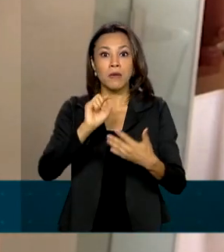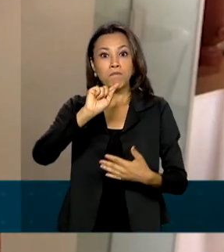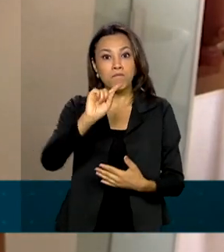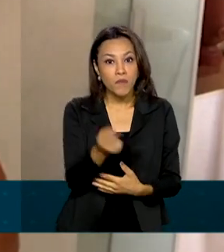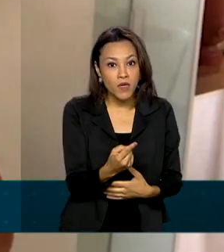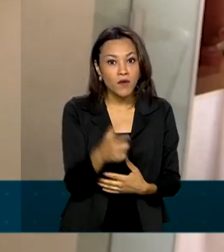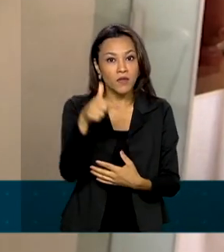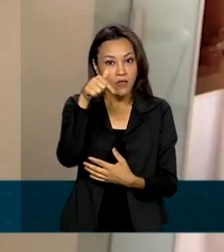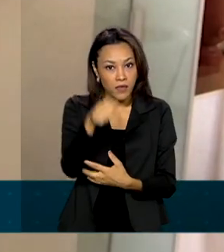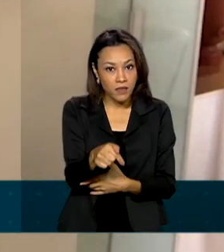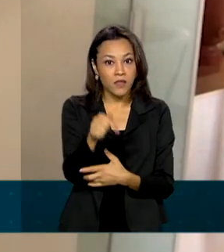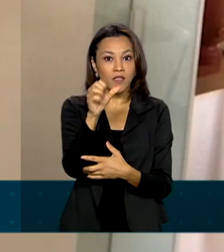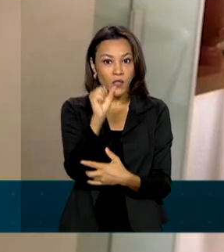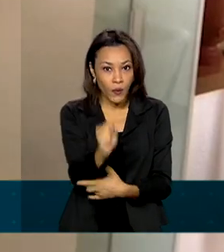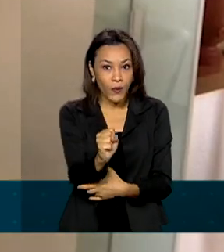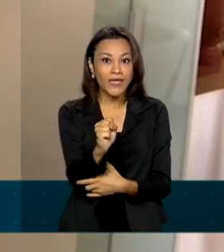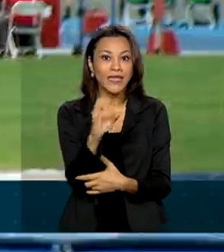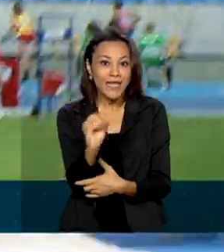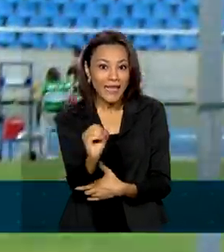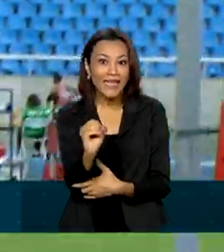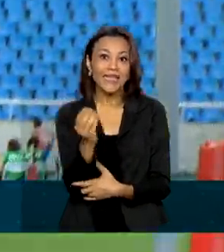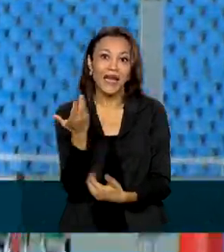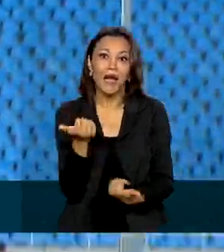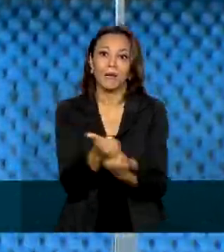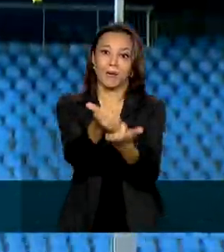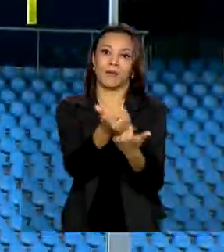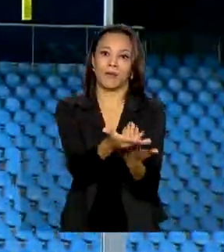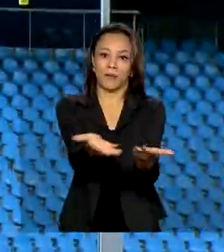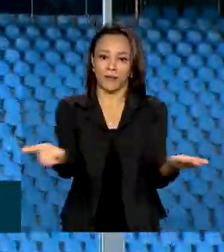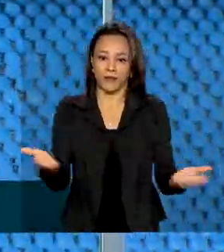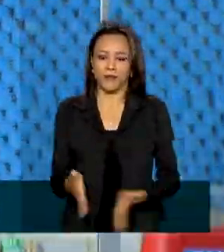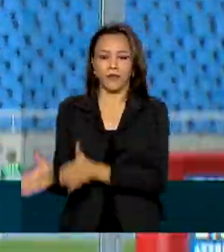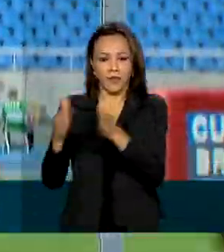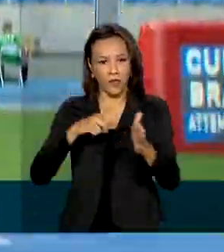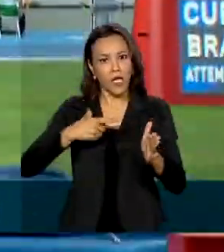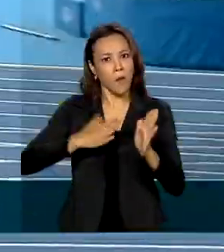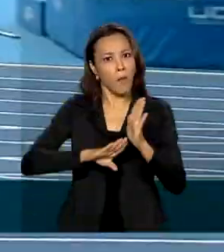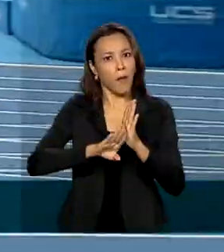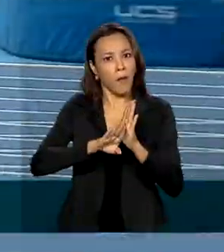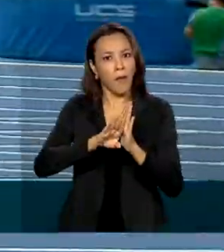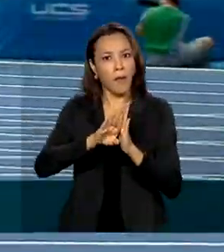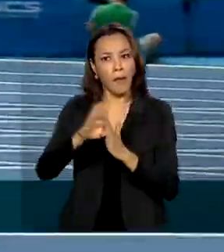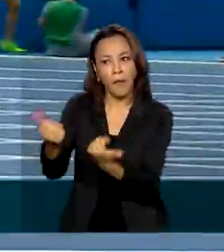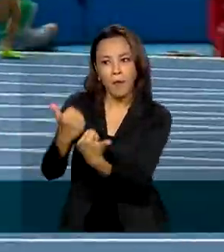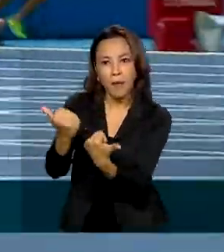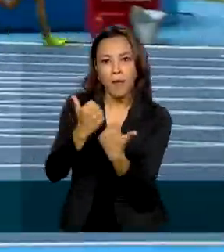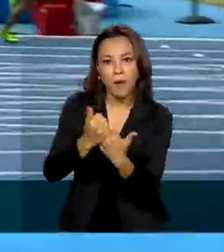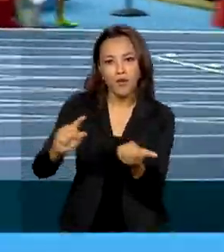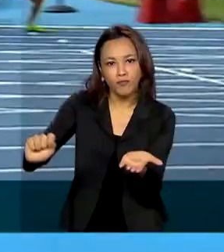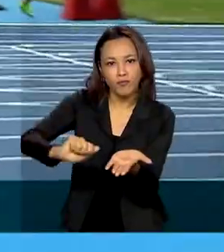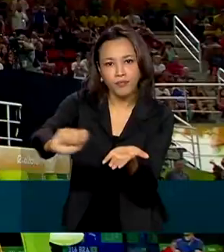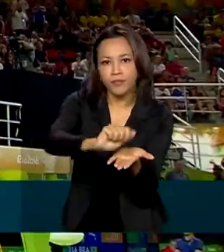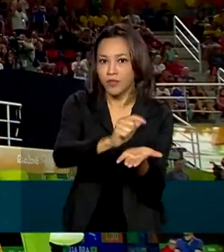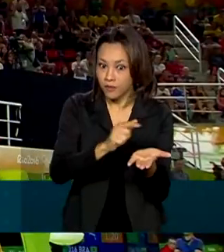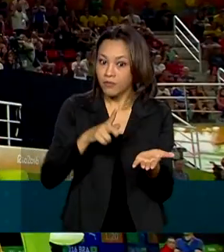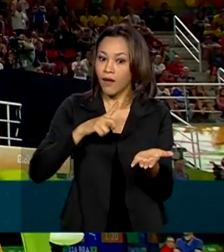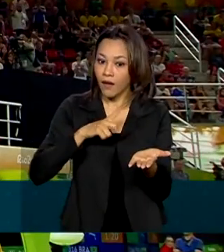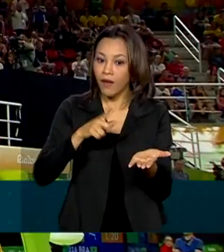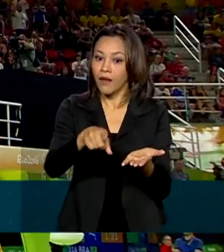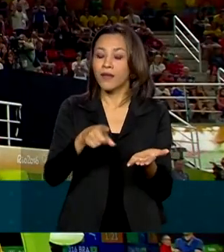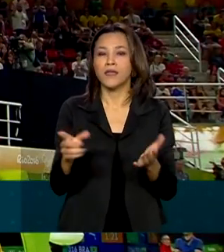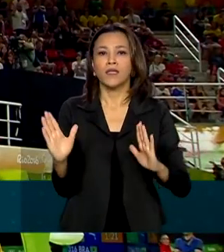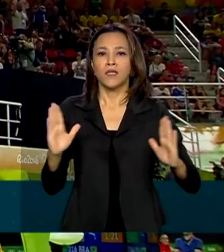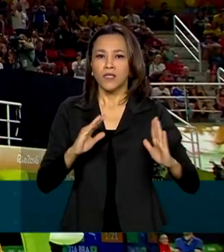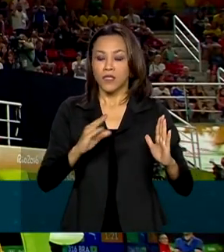.780 benefícios. E há um salto no número de patrocínios oferecidos entre o ciclo Rio